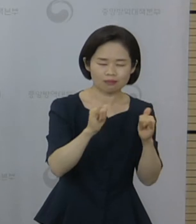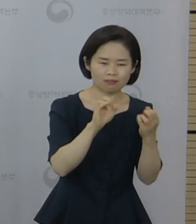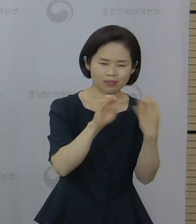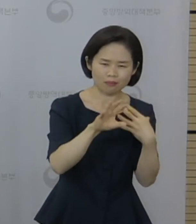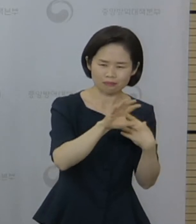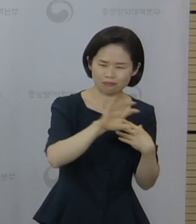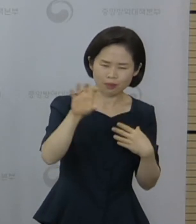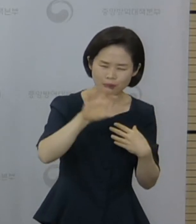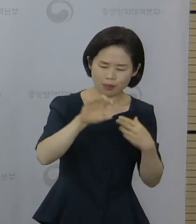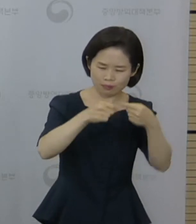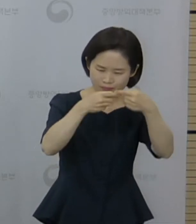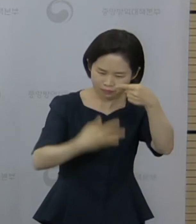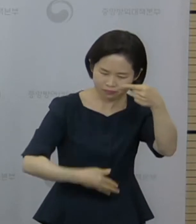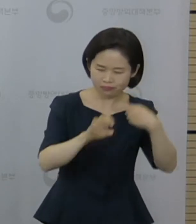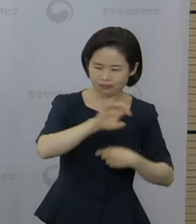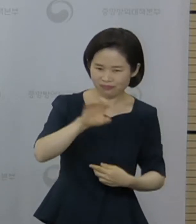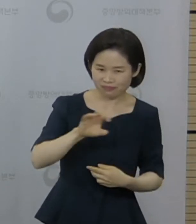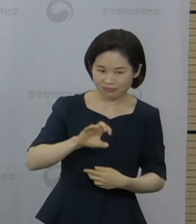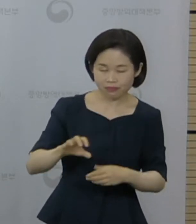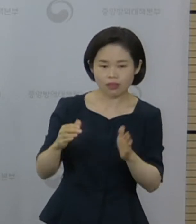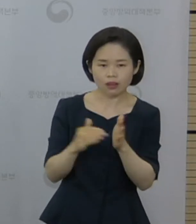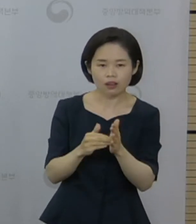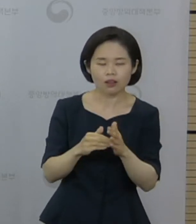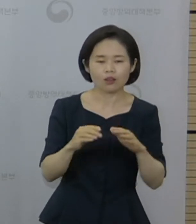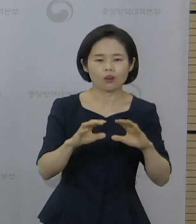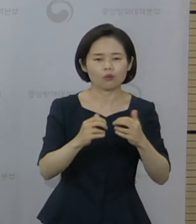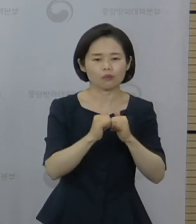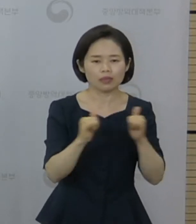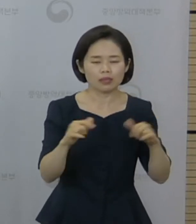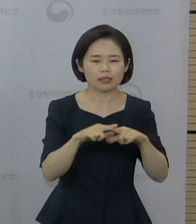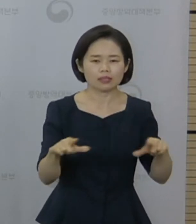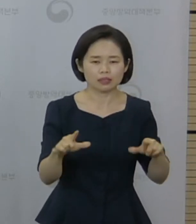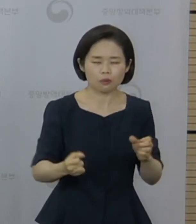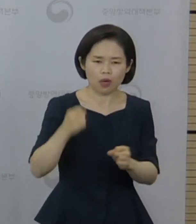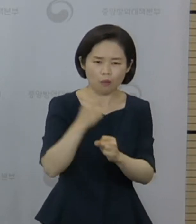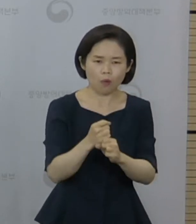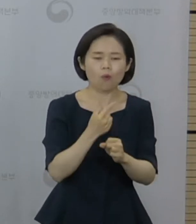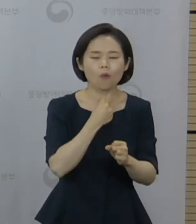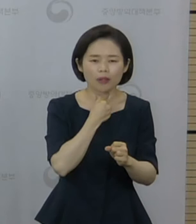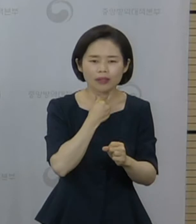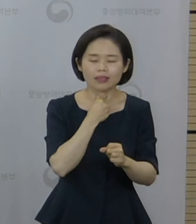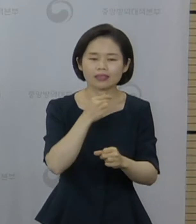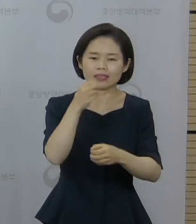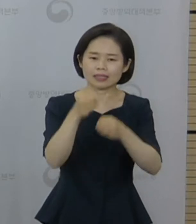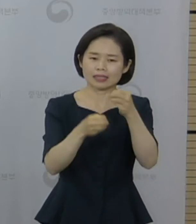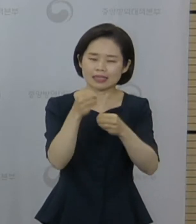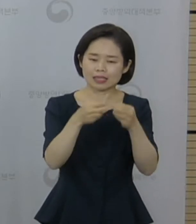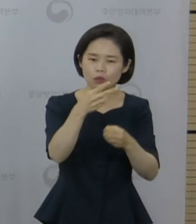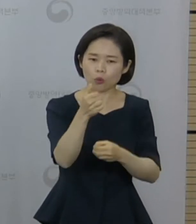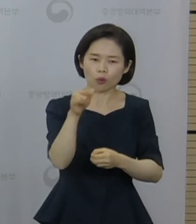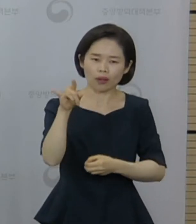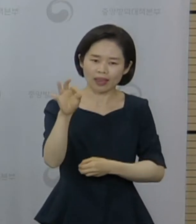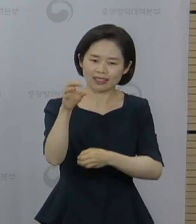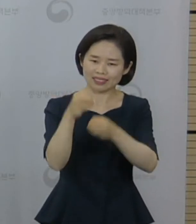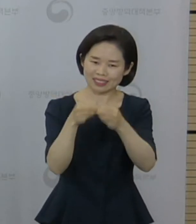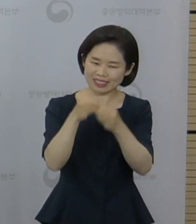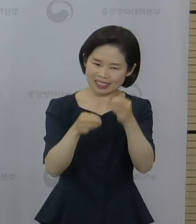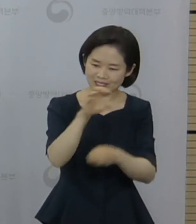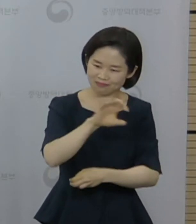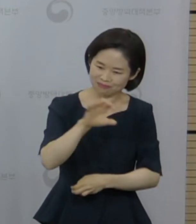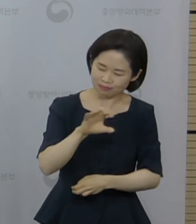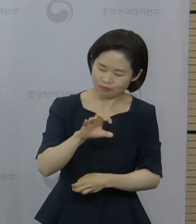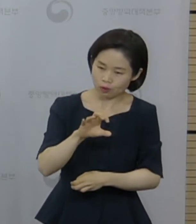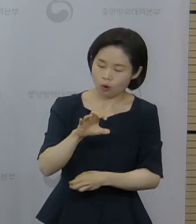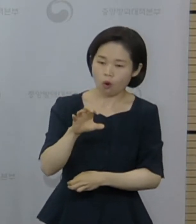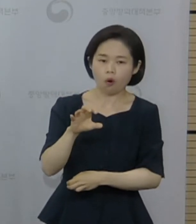국민 개개인이 바라는 일상회복에 대한 소망을 남은 이행시들이 수상작으로 선정되었습니다. 참여 작품